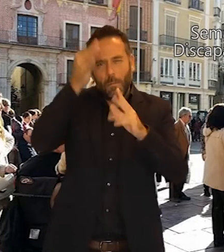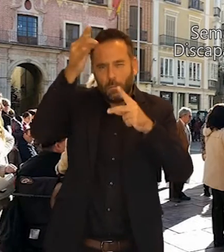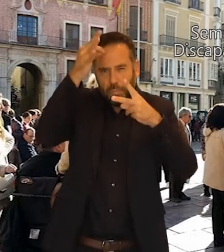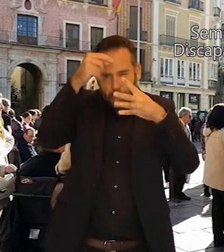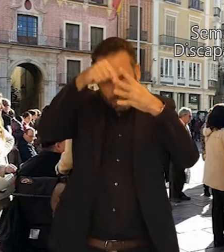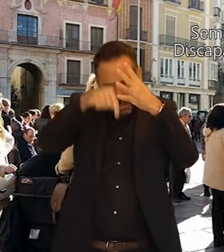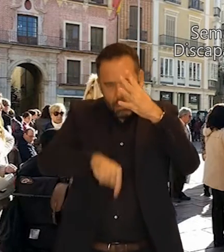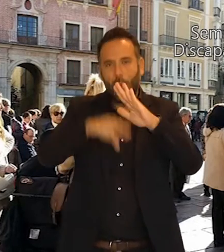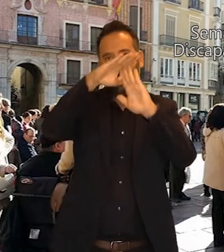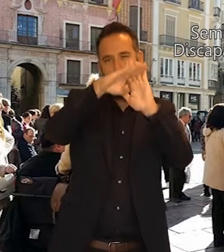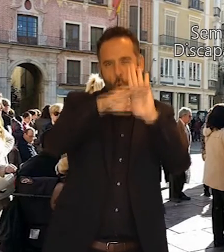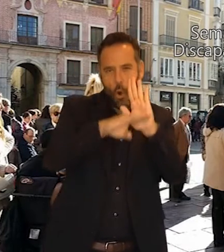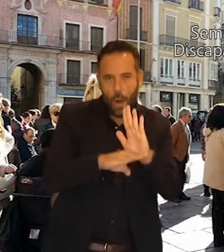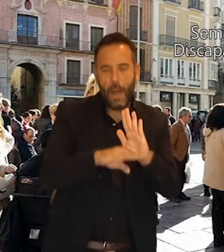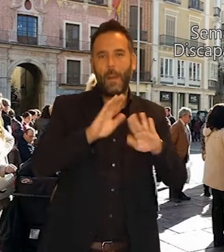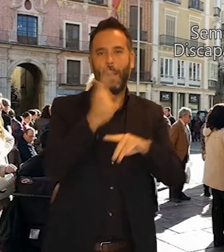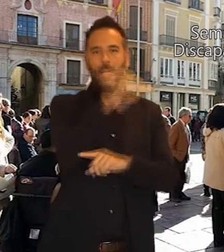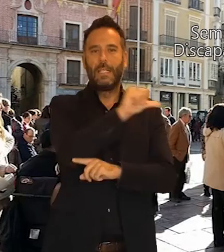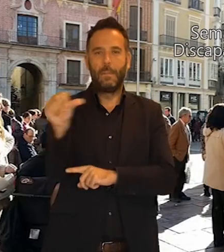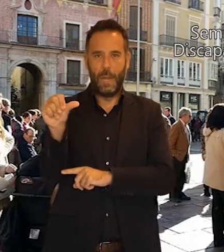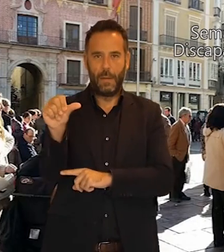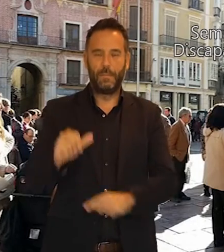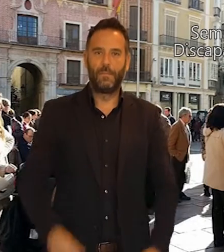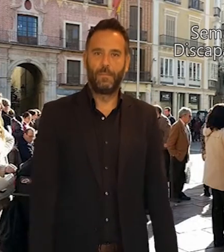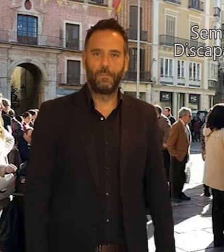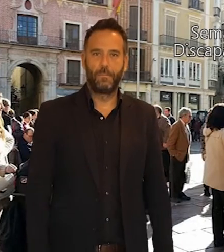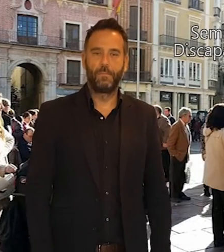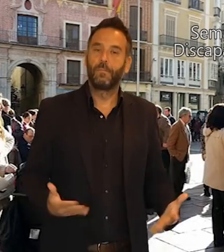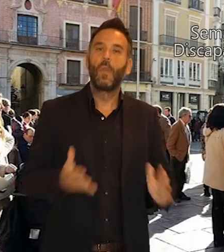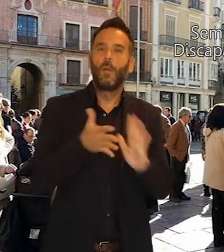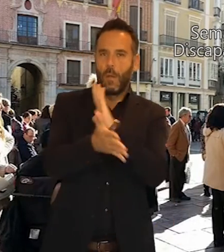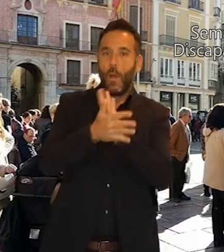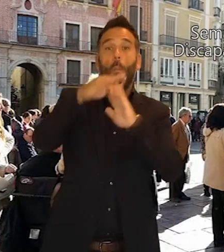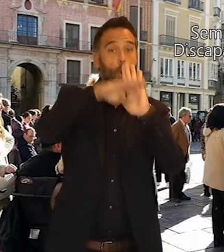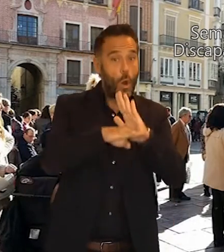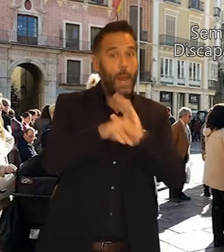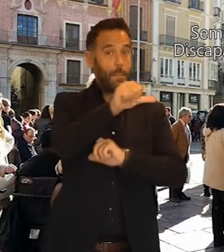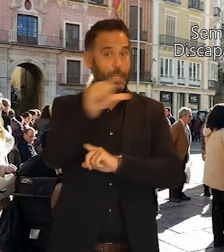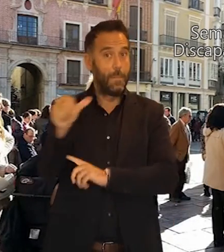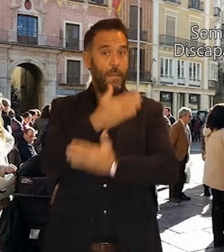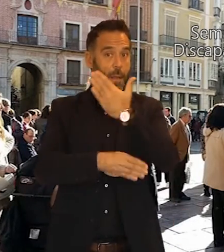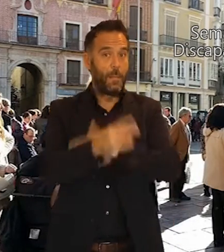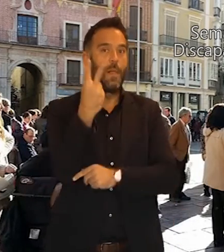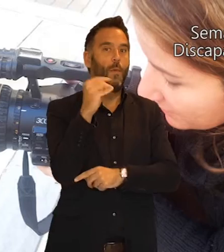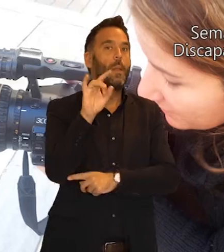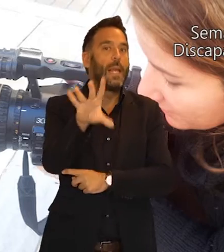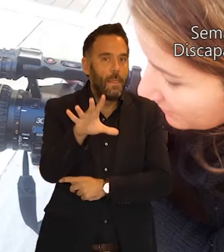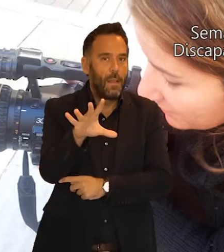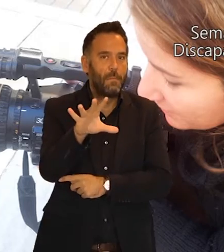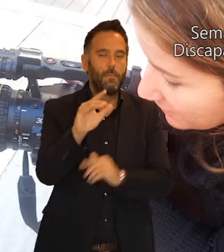celebrar. Programación Semana Discapacidad 2015 El día 30